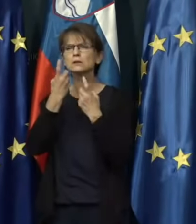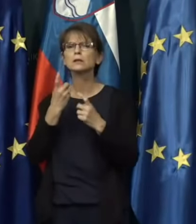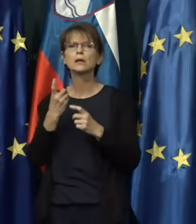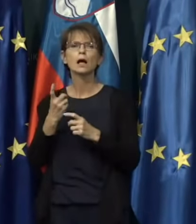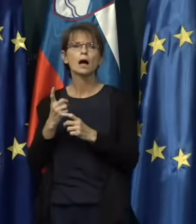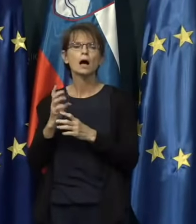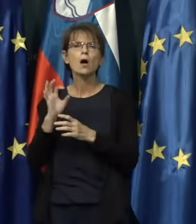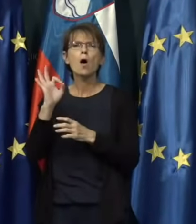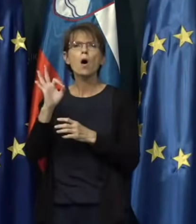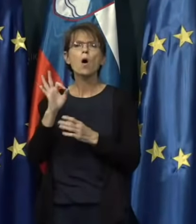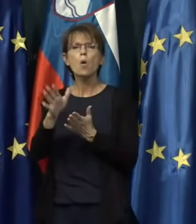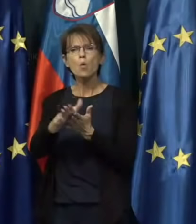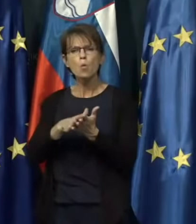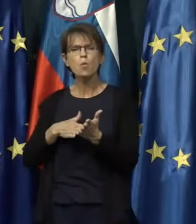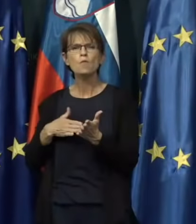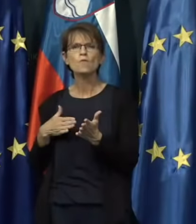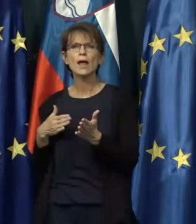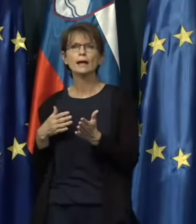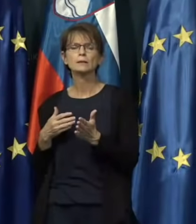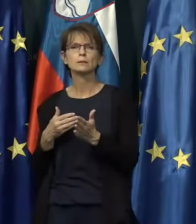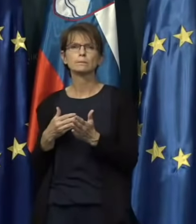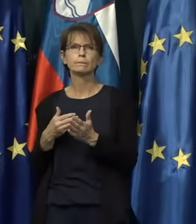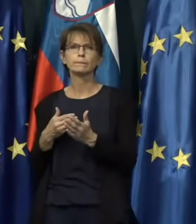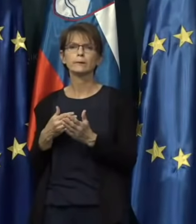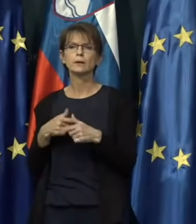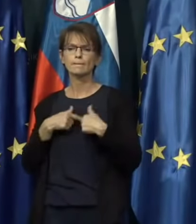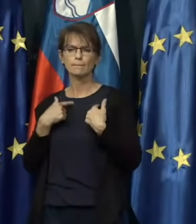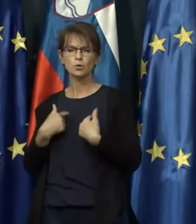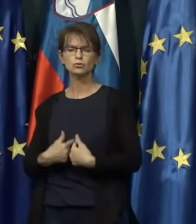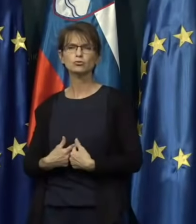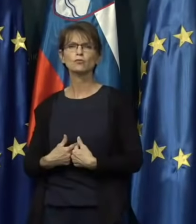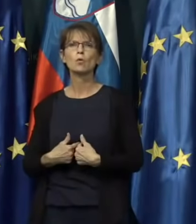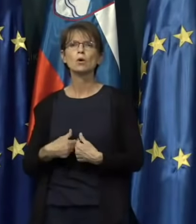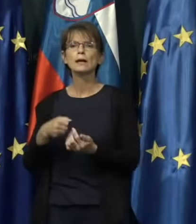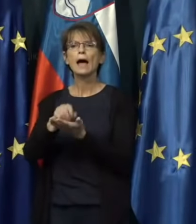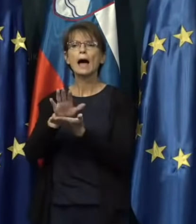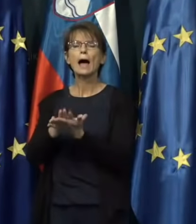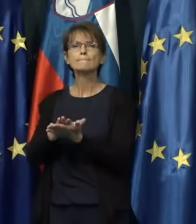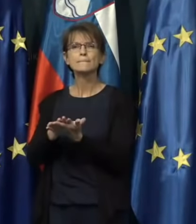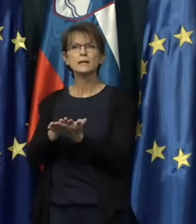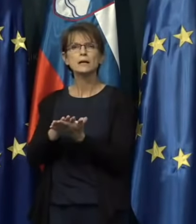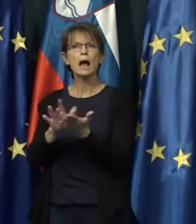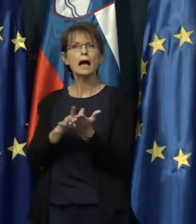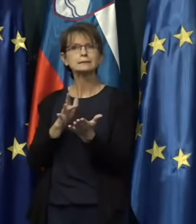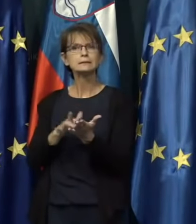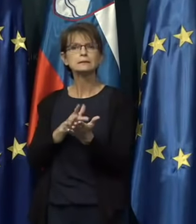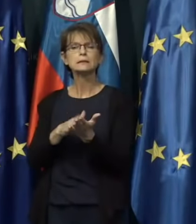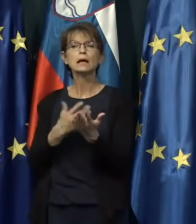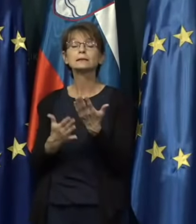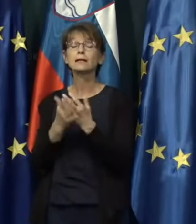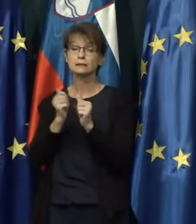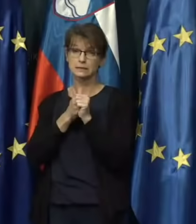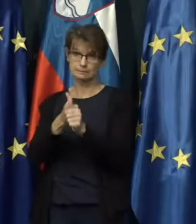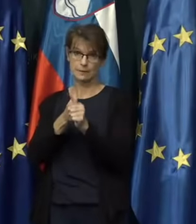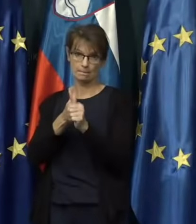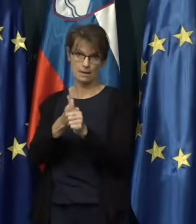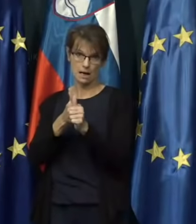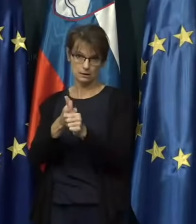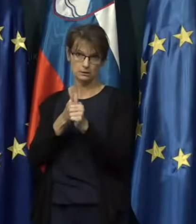uvedbi prostovoljne aplikacije za spremljanje kontaktov